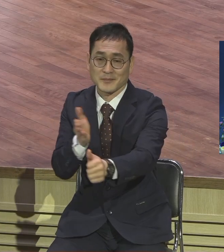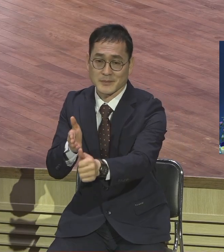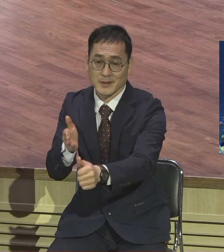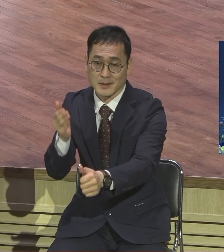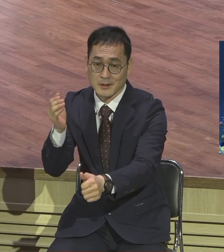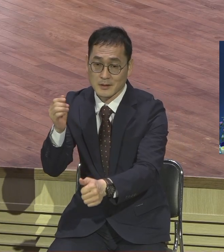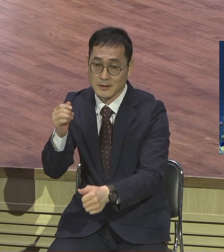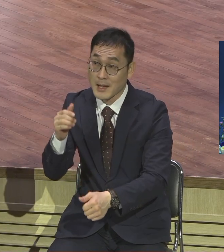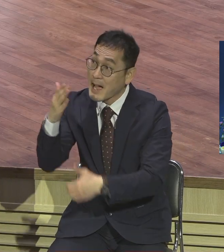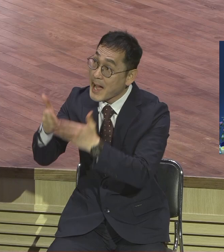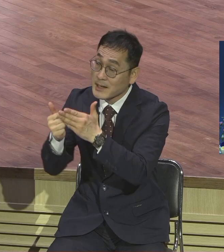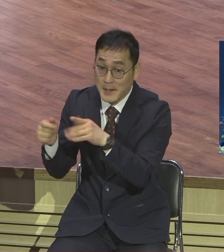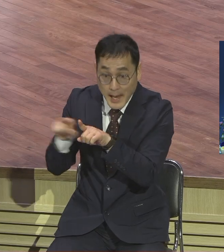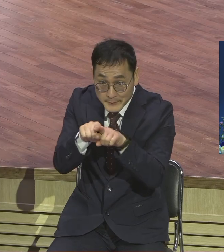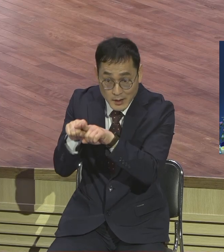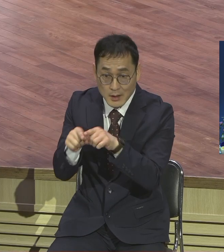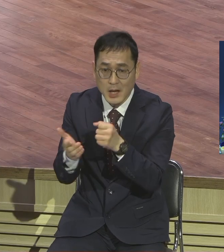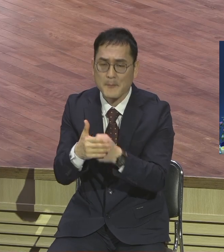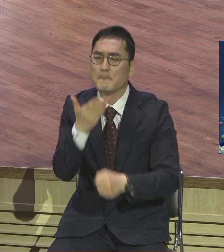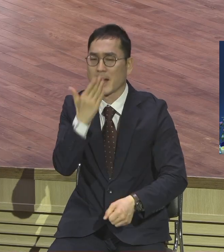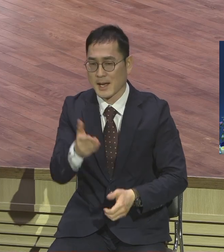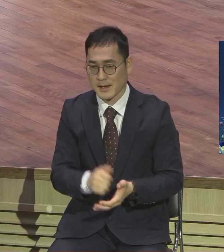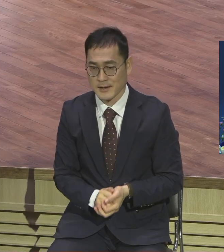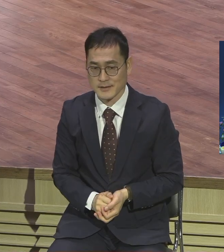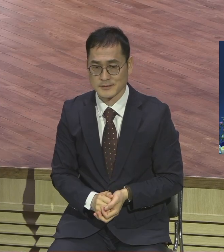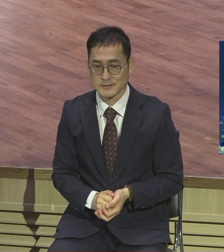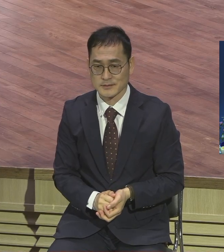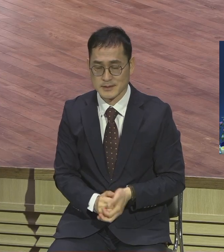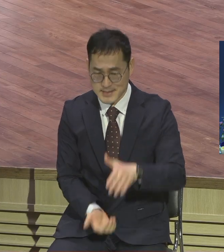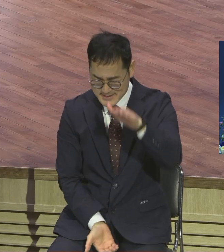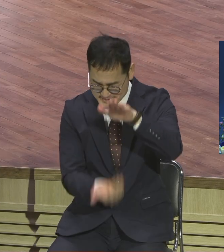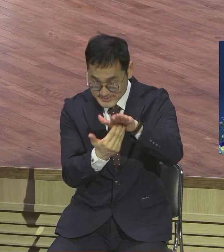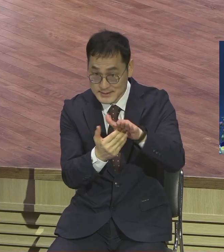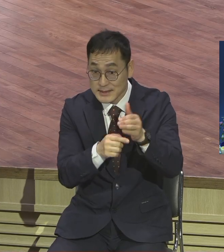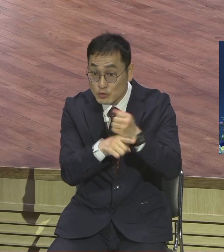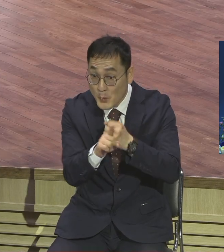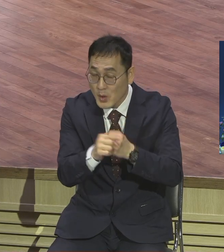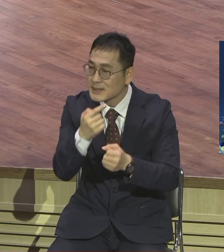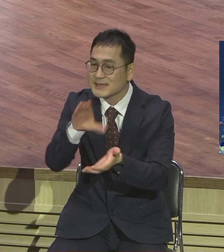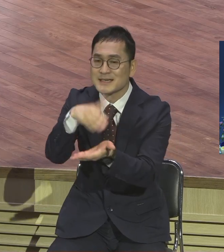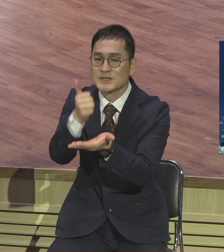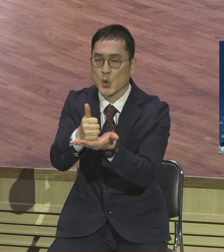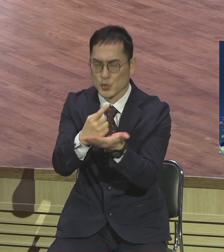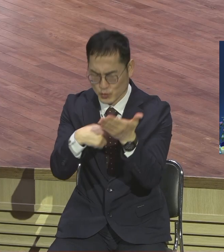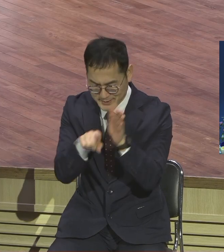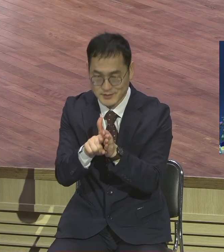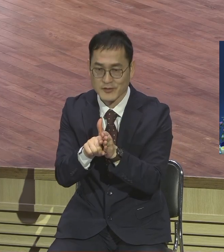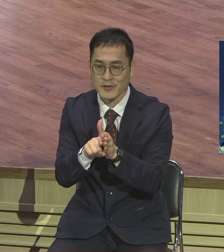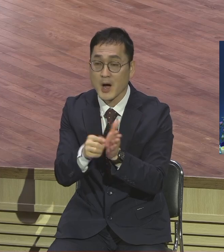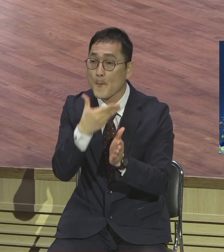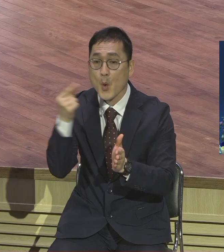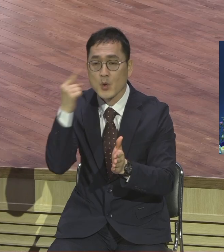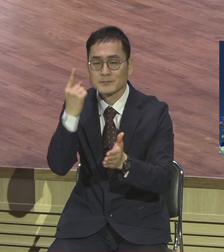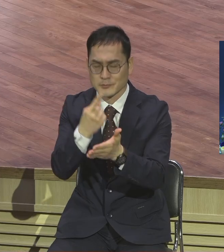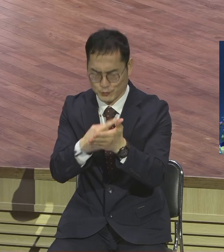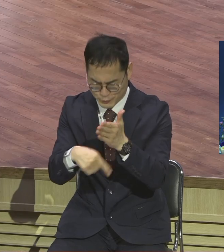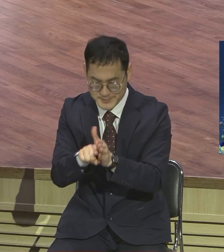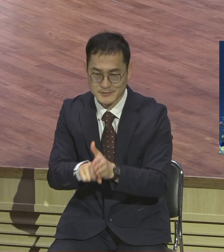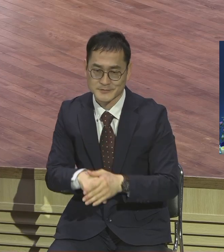되는 목적이 뭡니까? 그리스도를 높이기 위해서 오직 복음을 위해서 그렇게 우리가 삶의 목적입니다